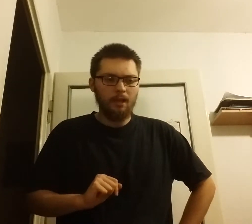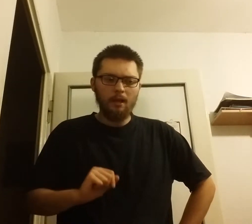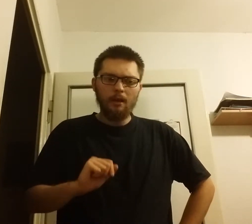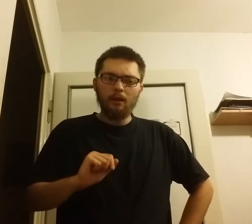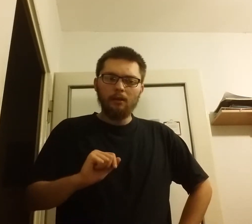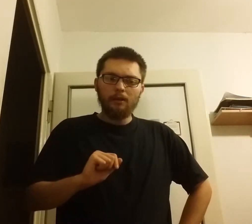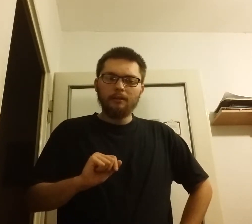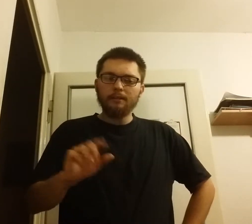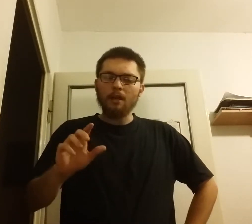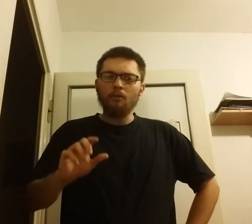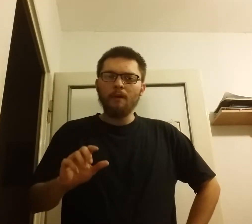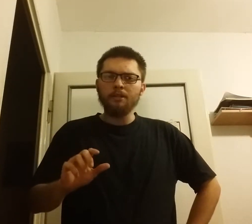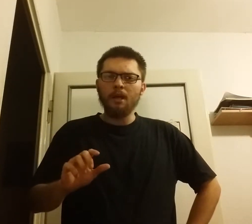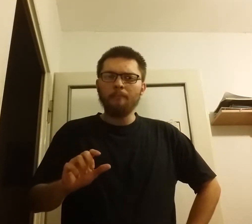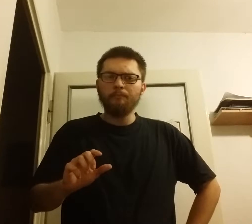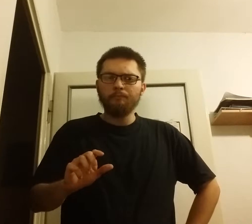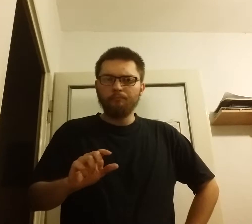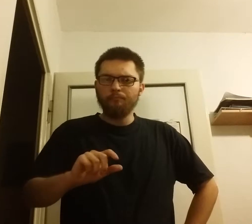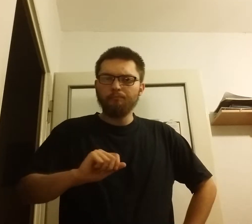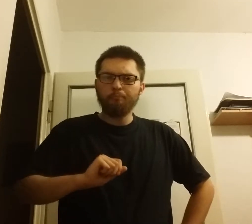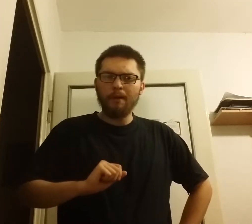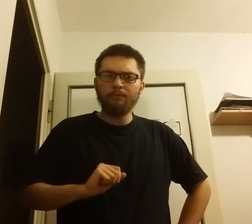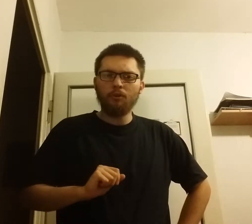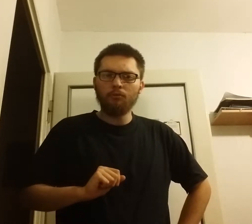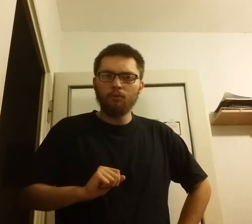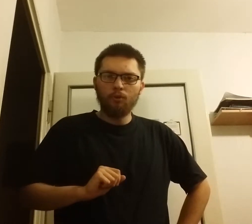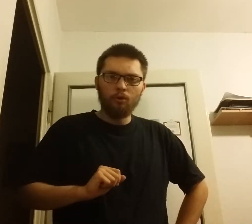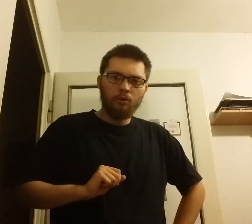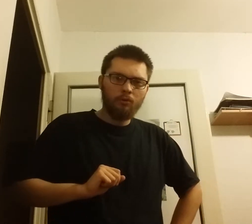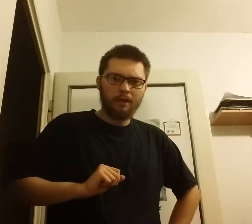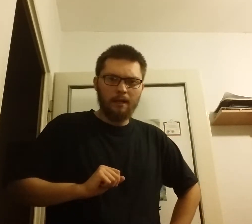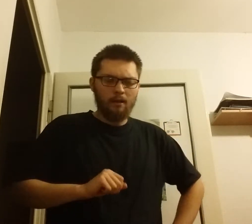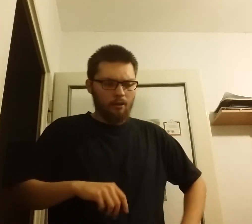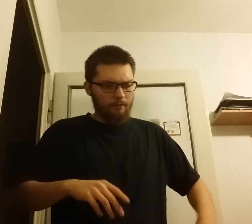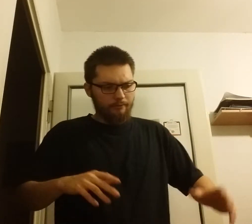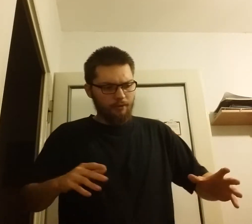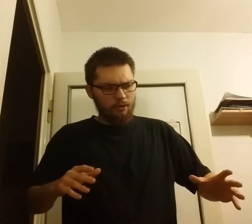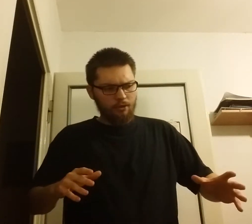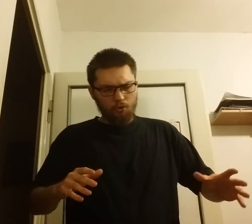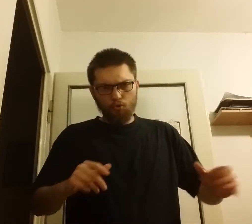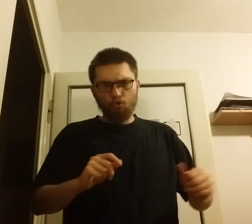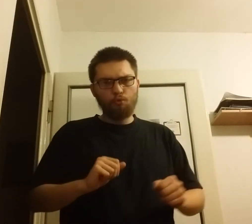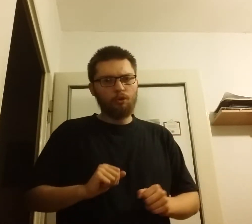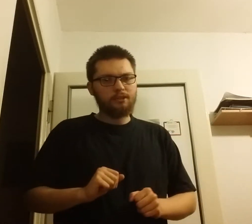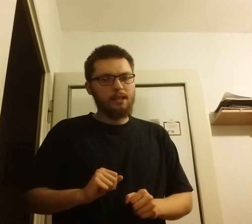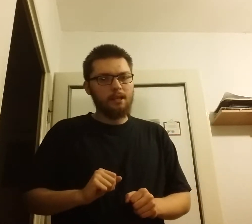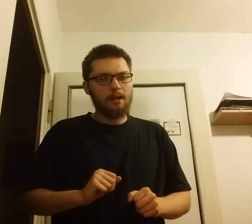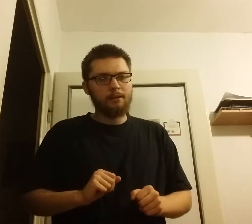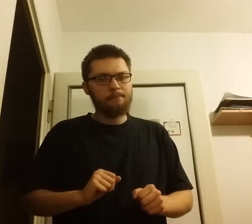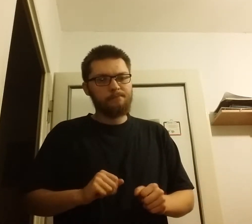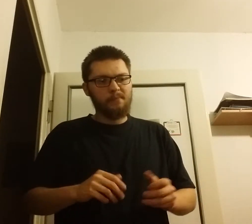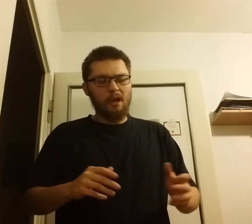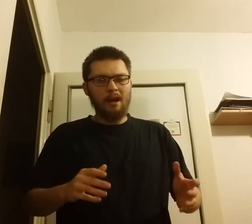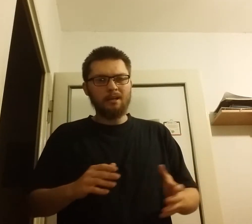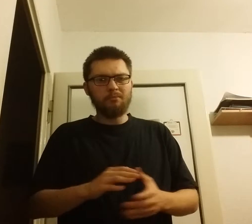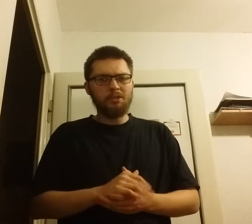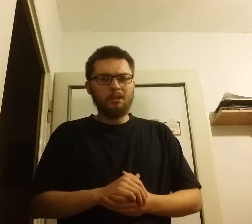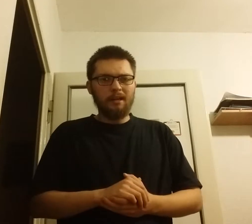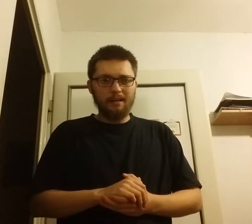zauważa pewną lukę w umocnieniach armii